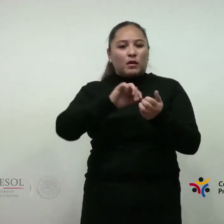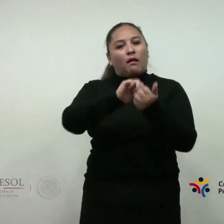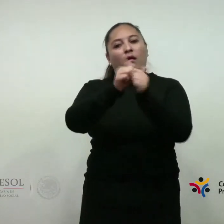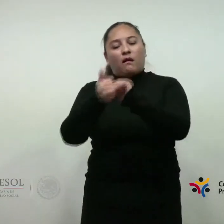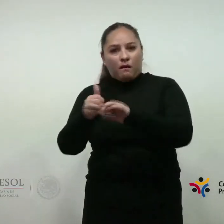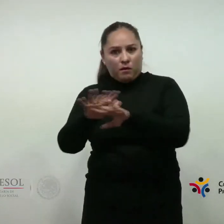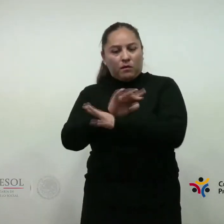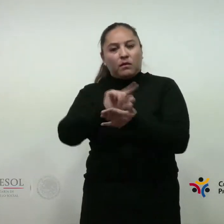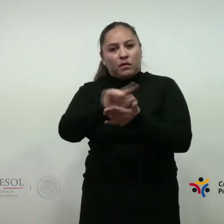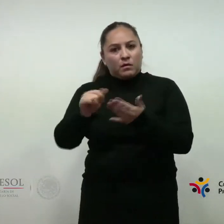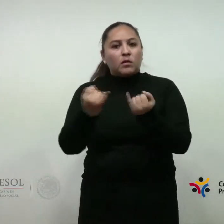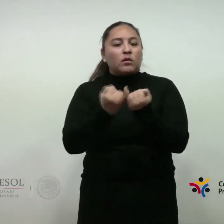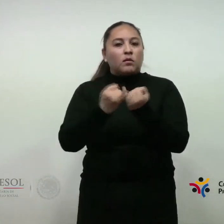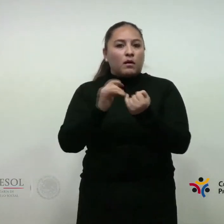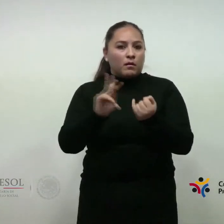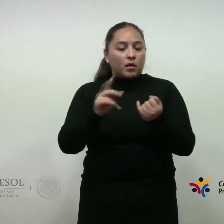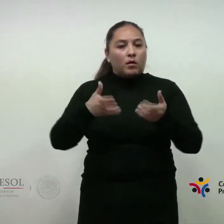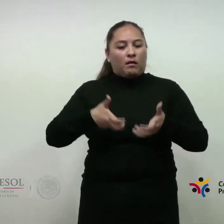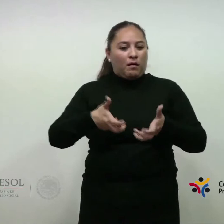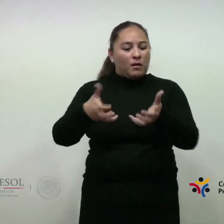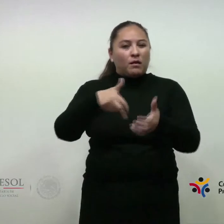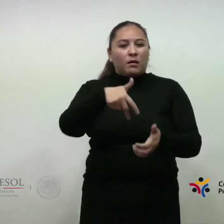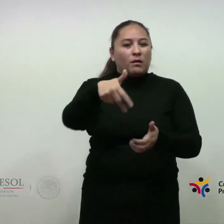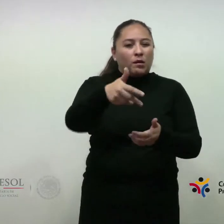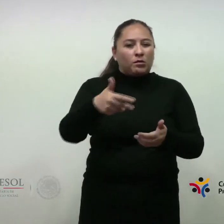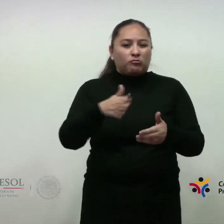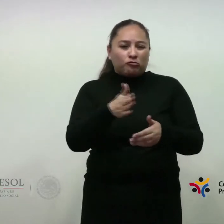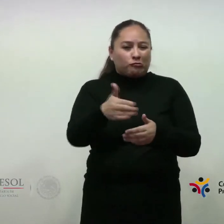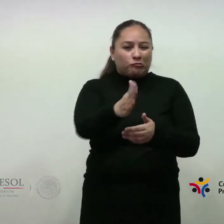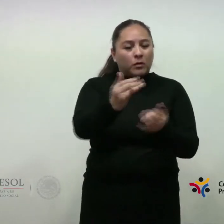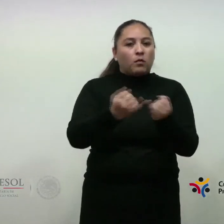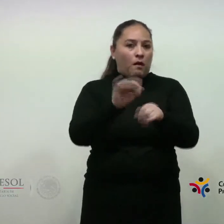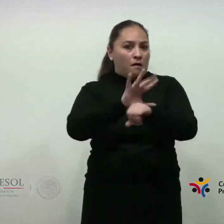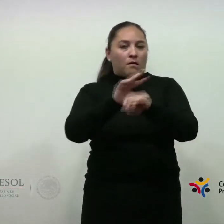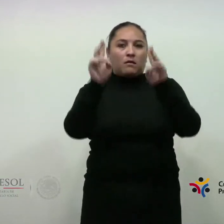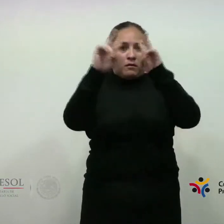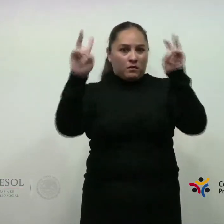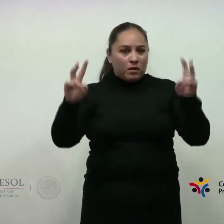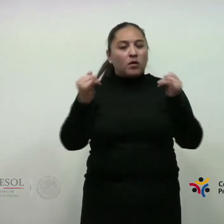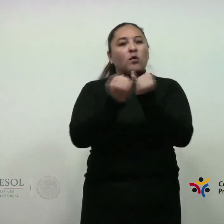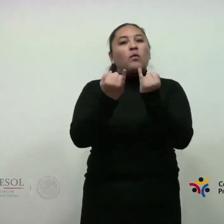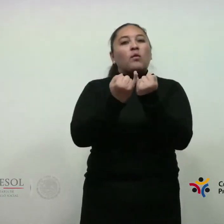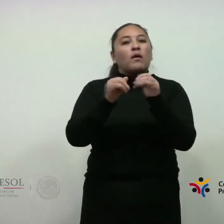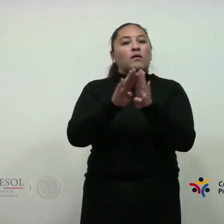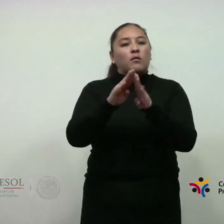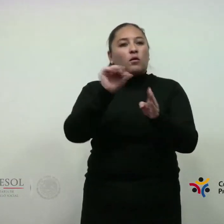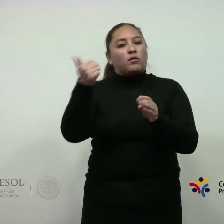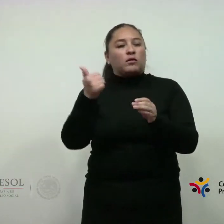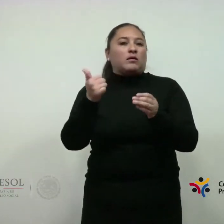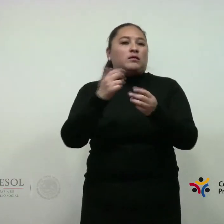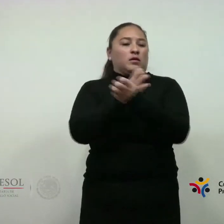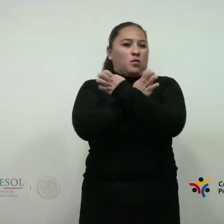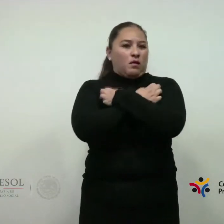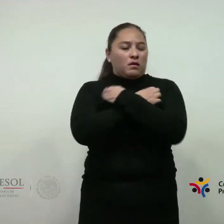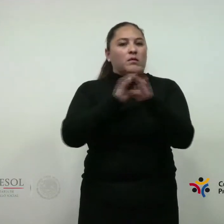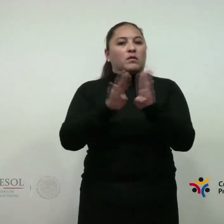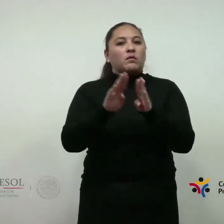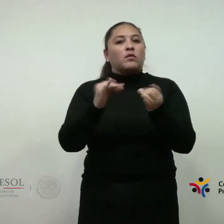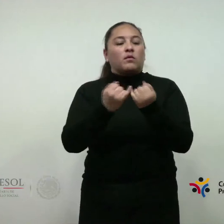sanitarios o similares, caminos rurales, energía eléctrica, instalaciones educativas y centros de salud, instalaciones deportivas,